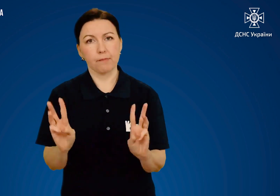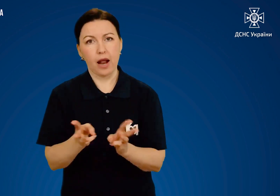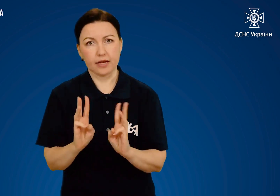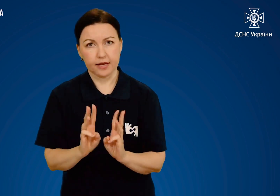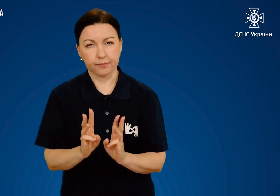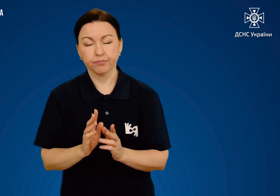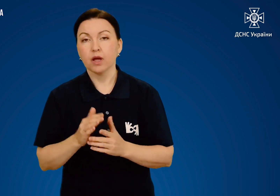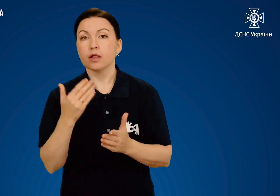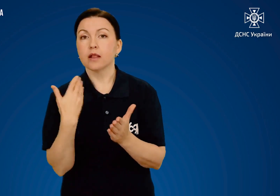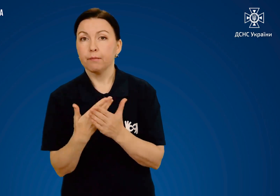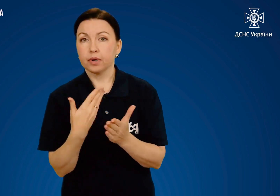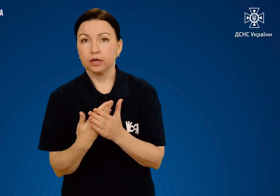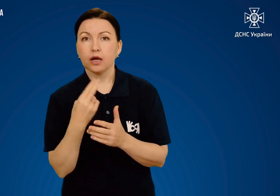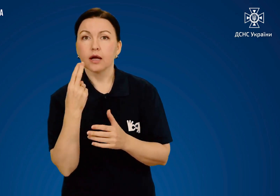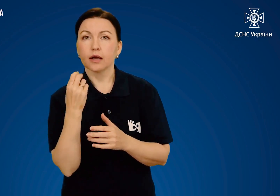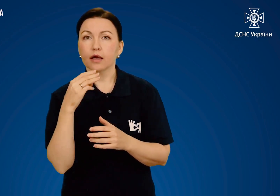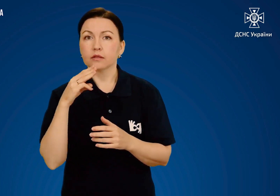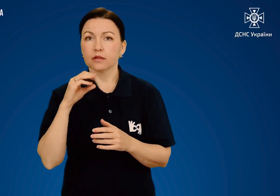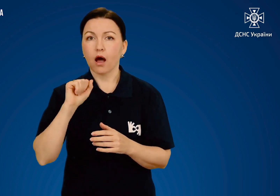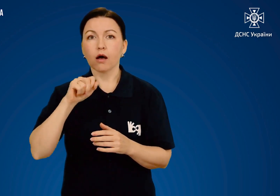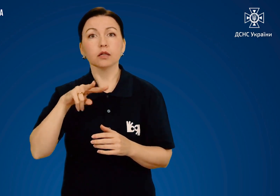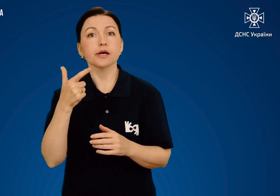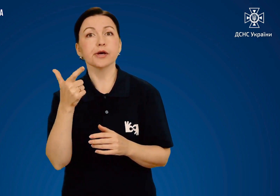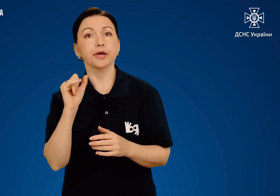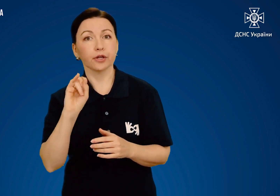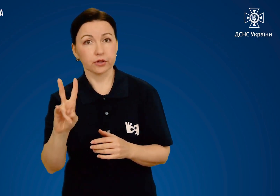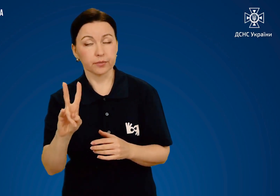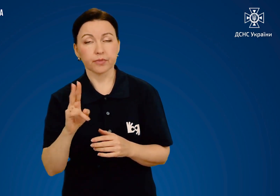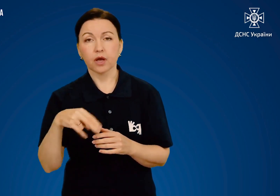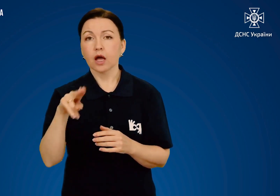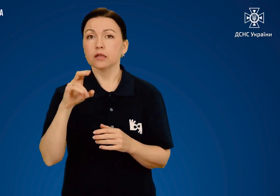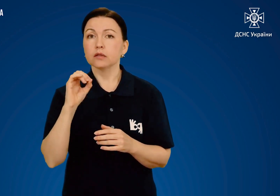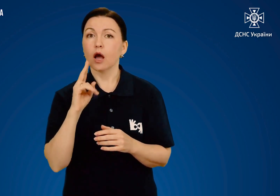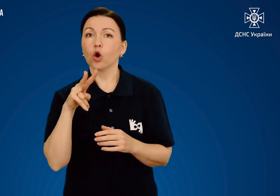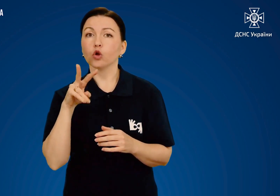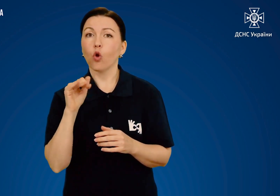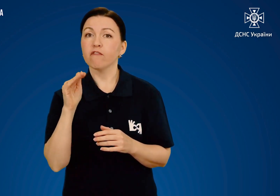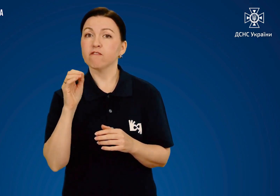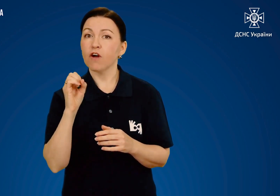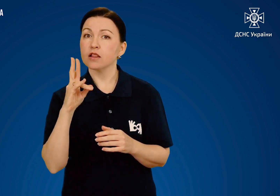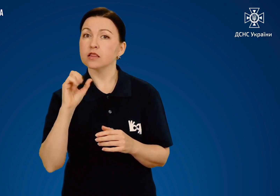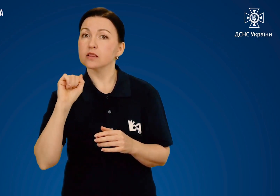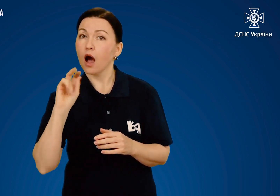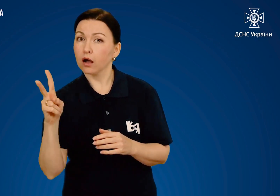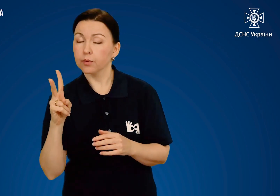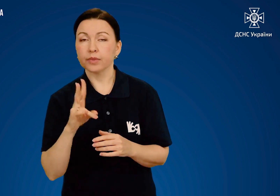препарати, наприклад, кеталгін, деклофенак,